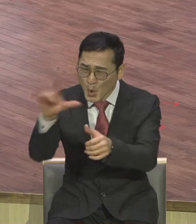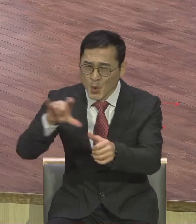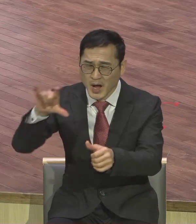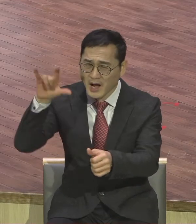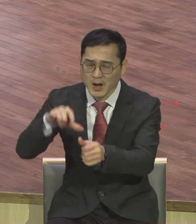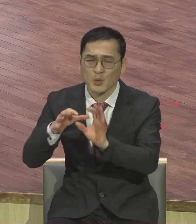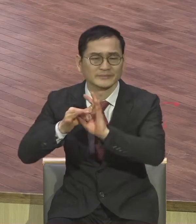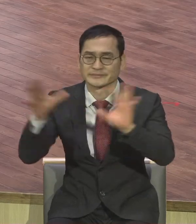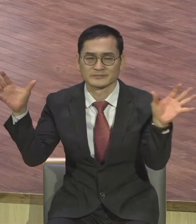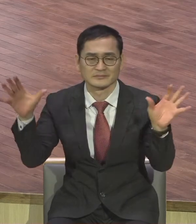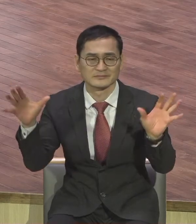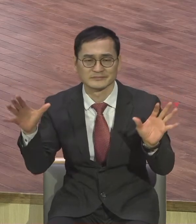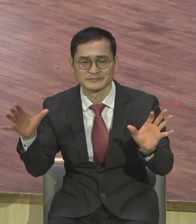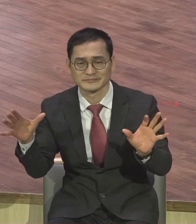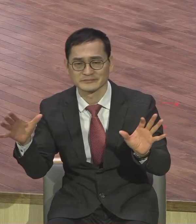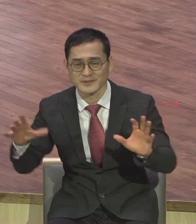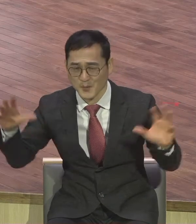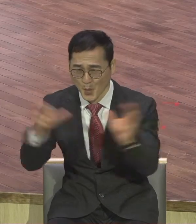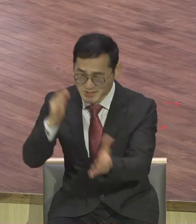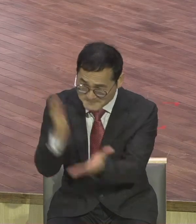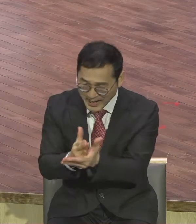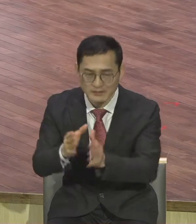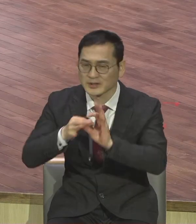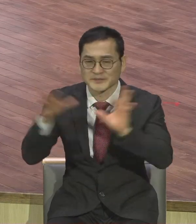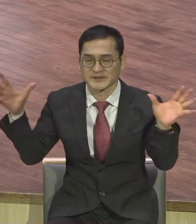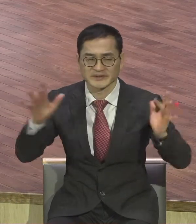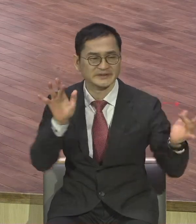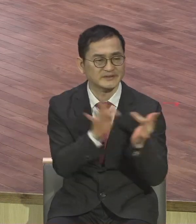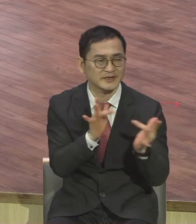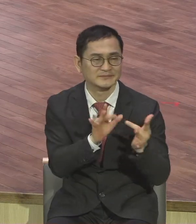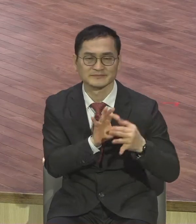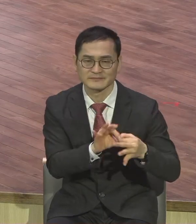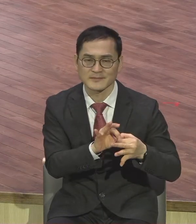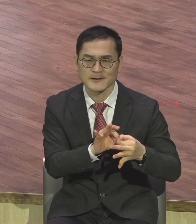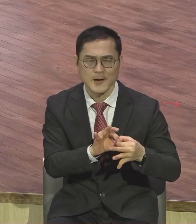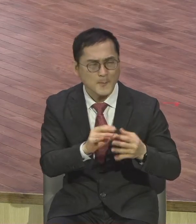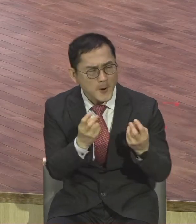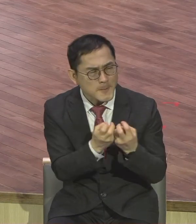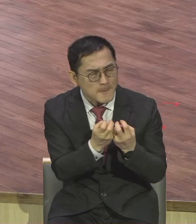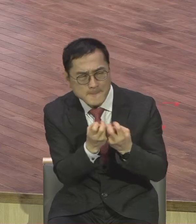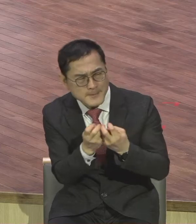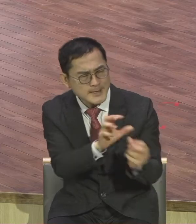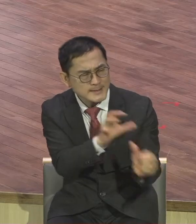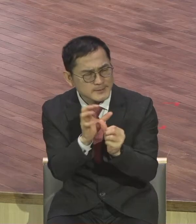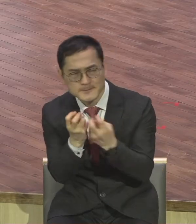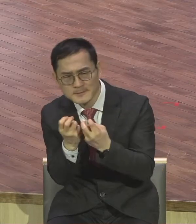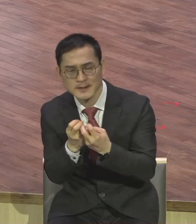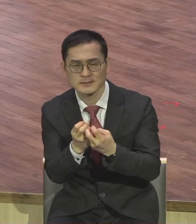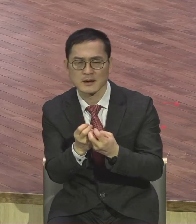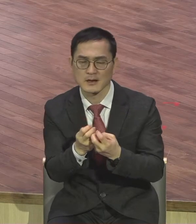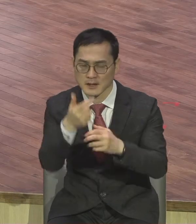개인은 전천우신앙이 되어야 한다. 저는 어떤 핑계 변명할 거 없어요. 그래서